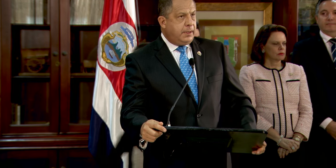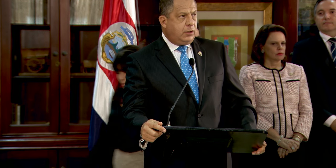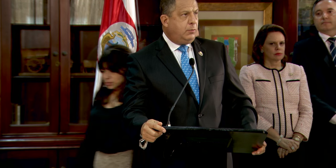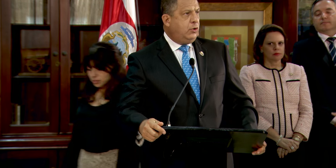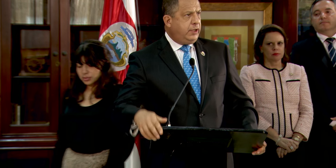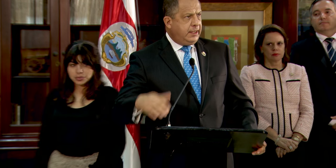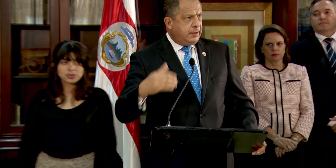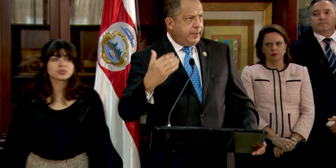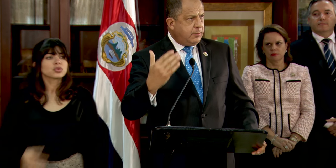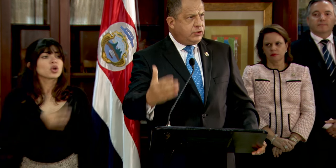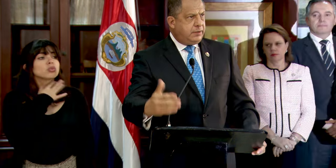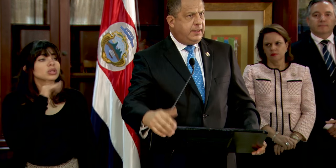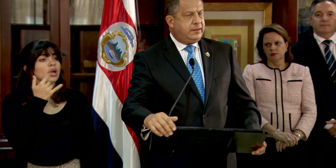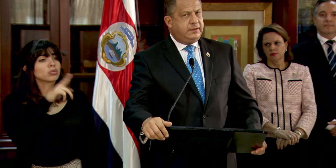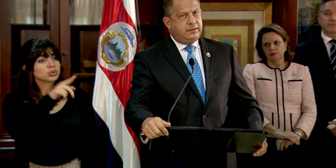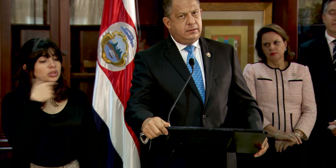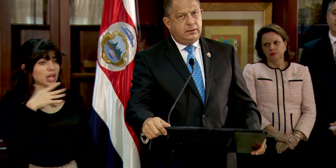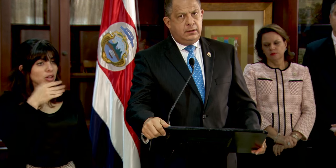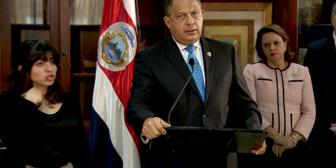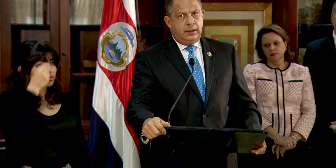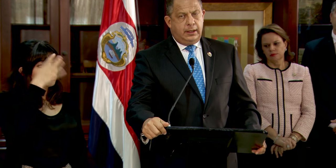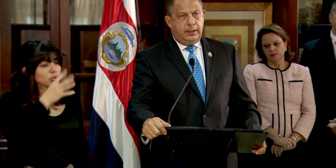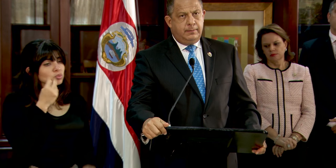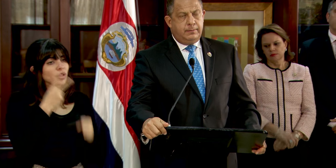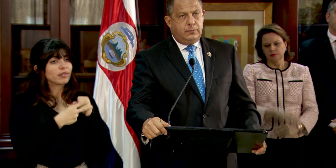y como lo dije también muchas veces